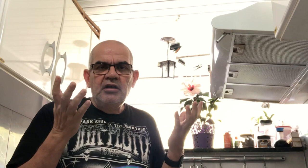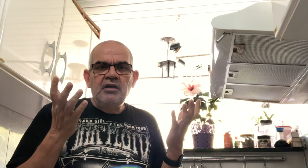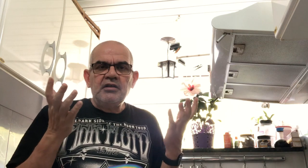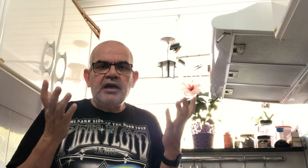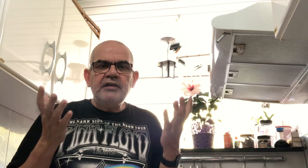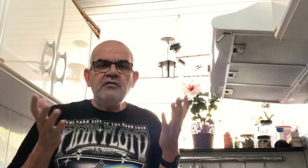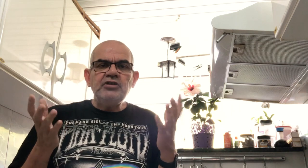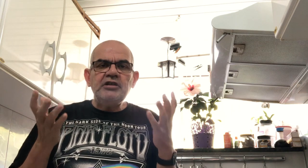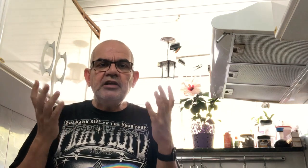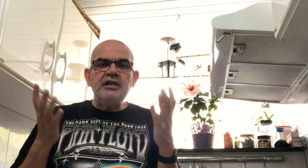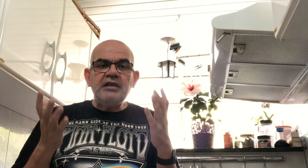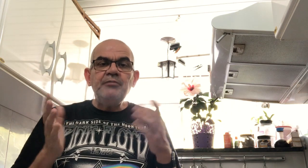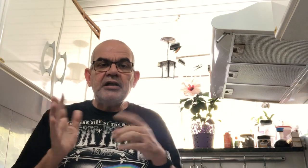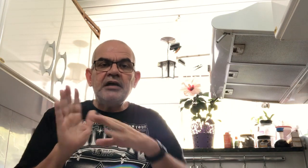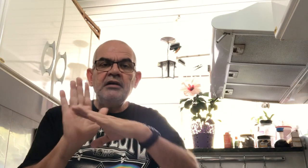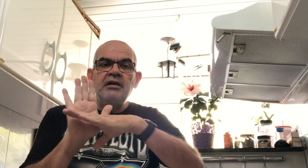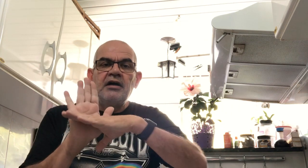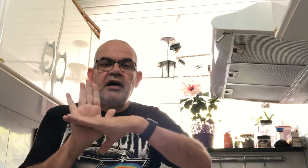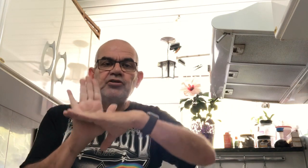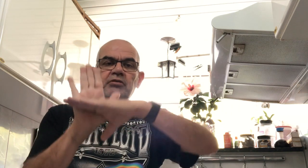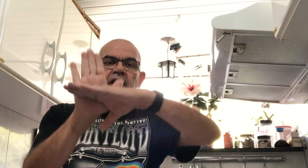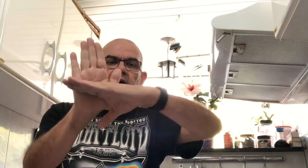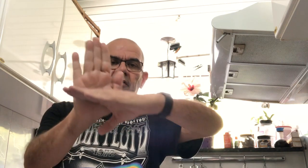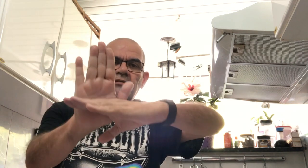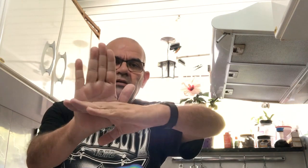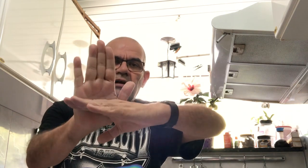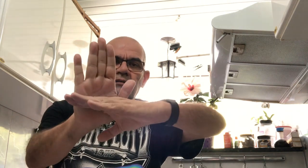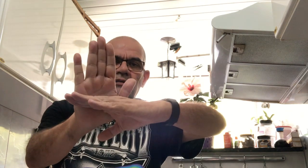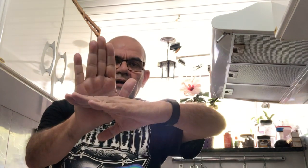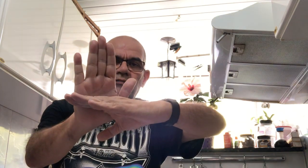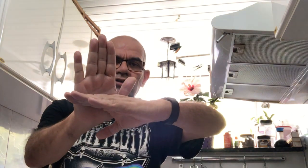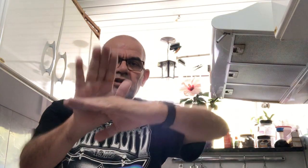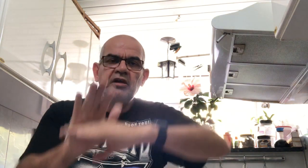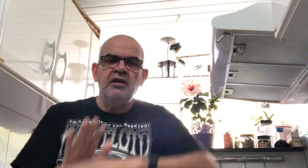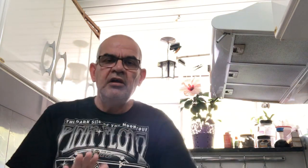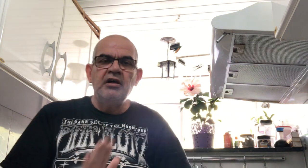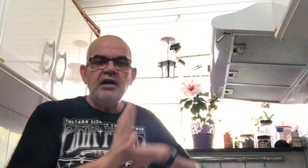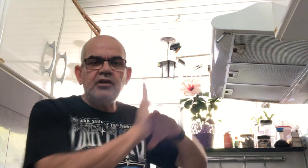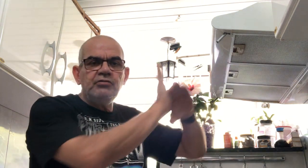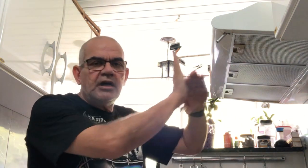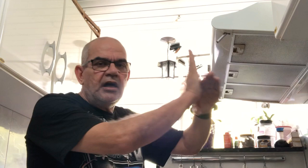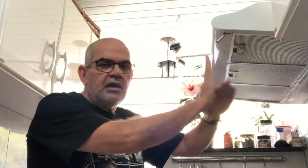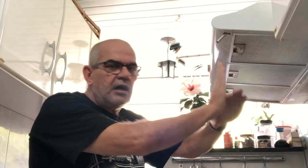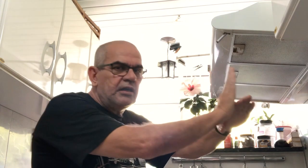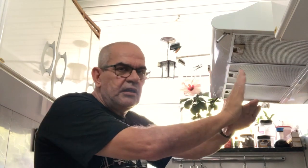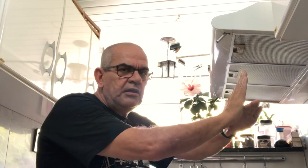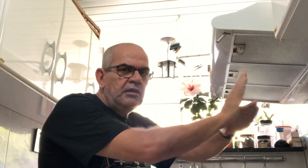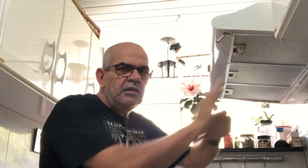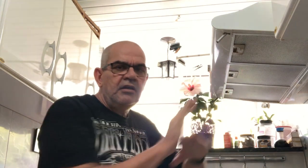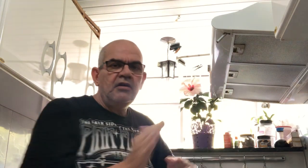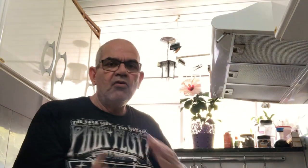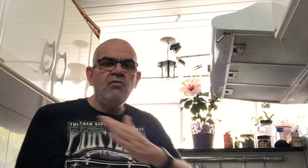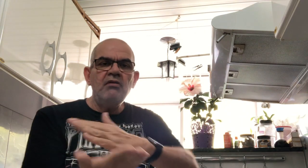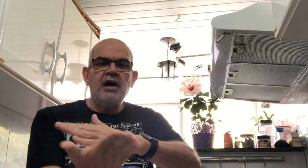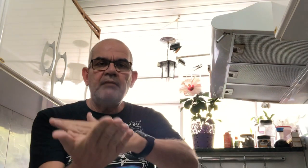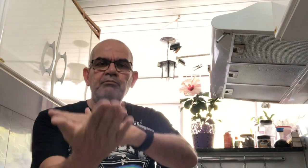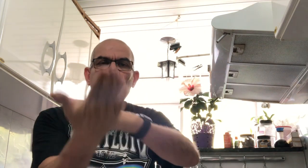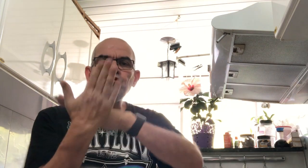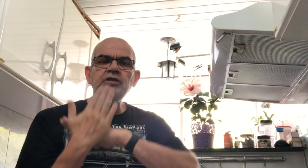Tá? Então, você tem que determinar. Ajudar a você. Ajudar a ele. Ou me ajuda.